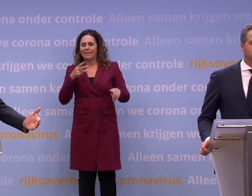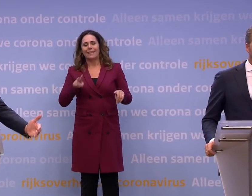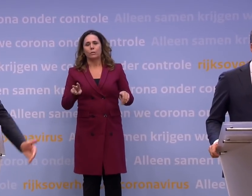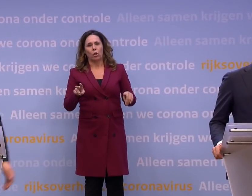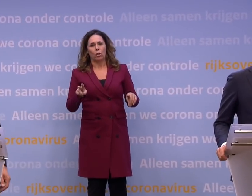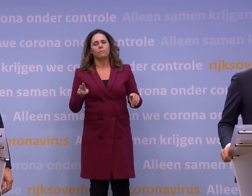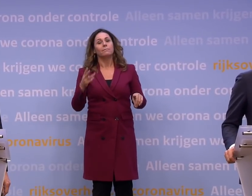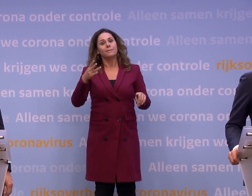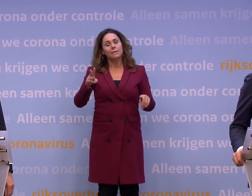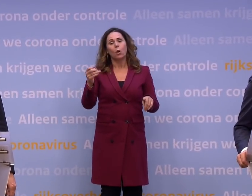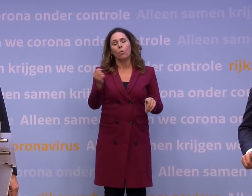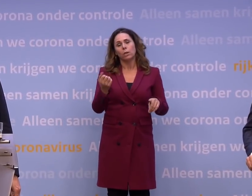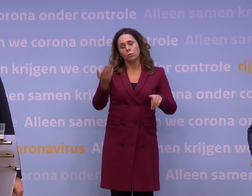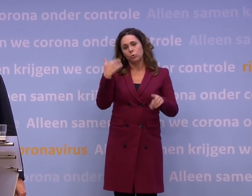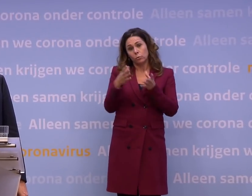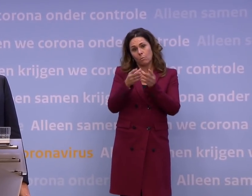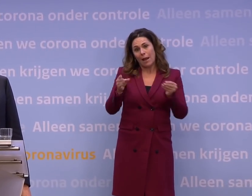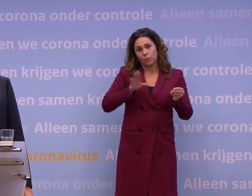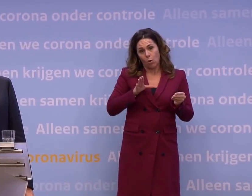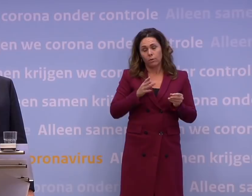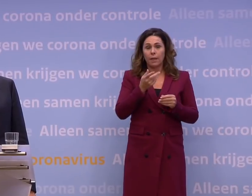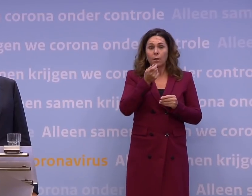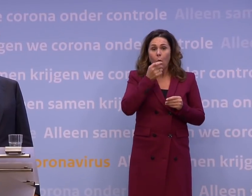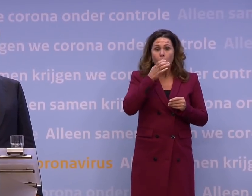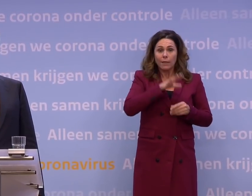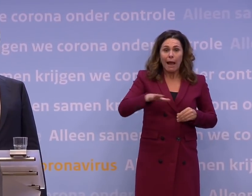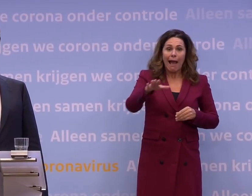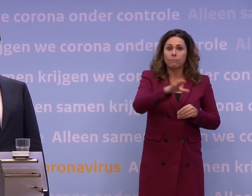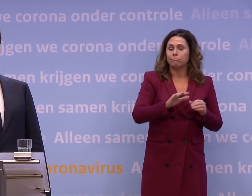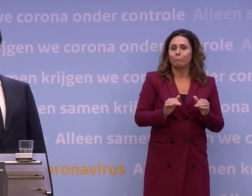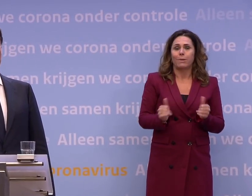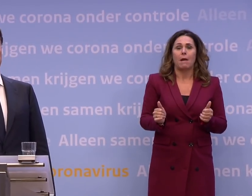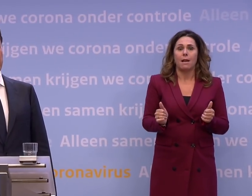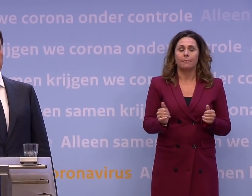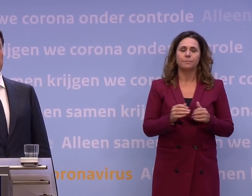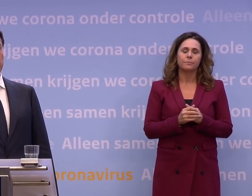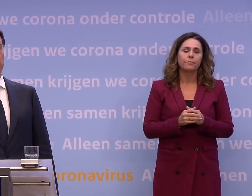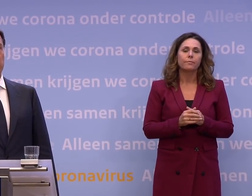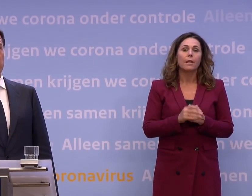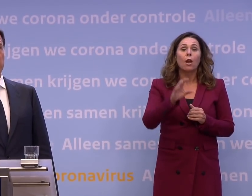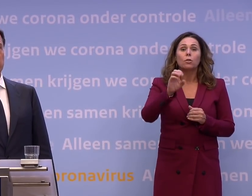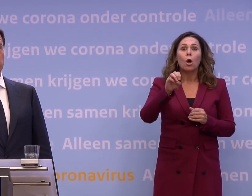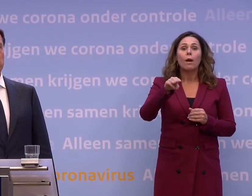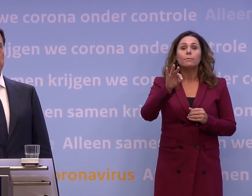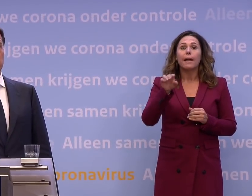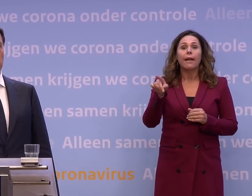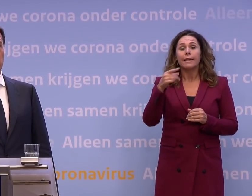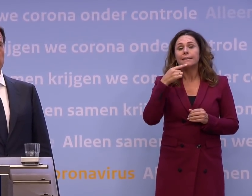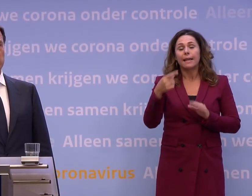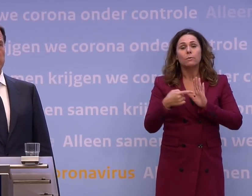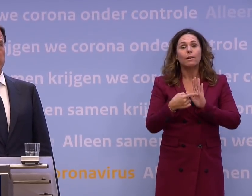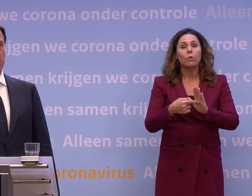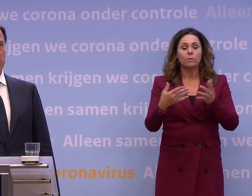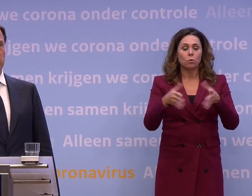aantal dat we in maart hadden. En we denken in de horeca dat dat prima kan. Het OMT zegt bijvoorbeeld, je moet de